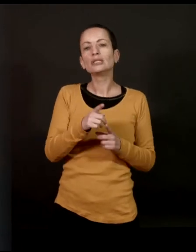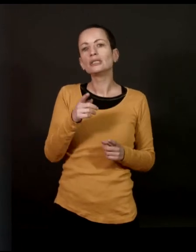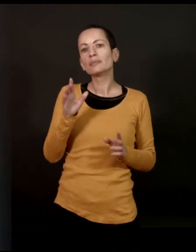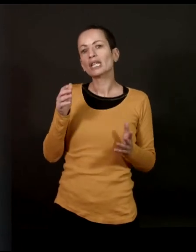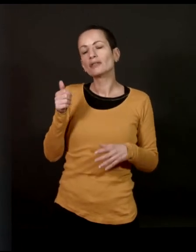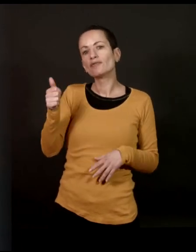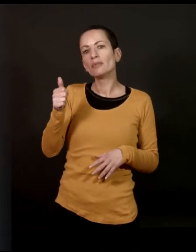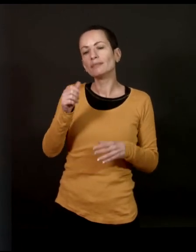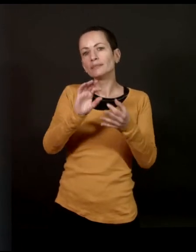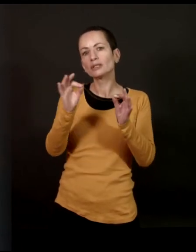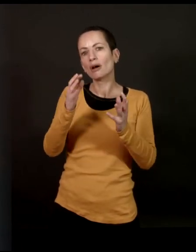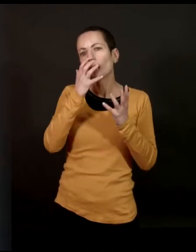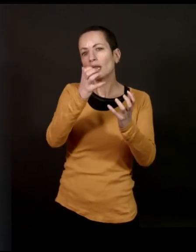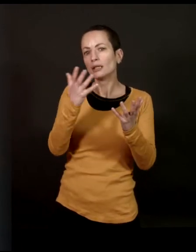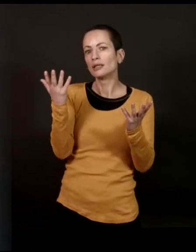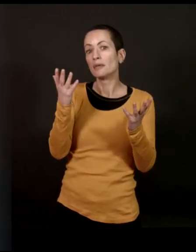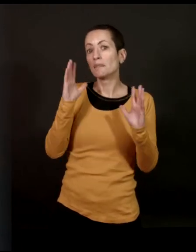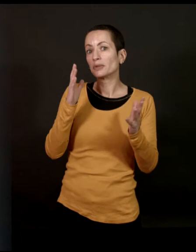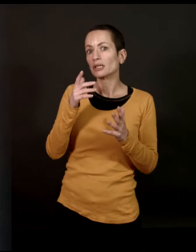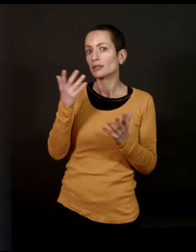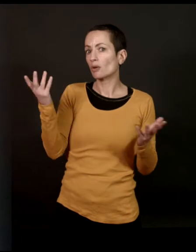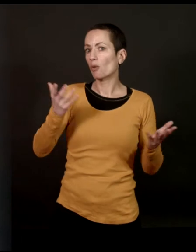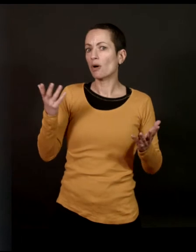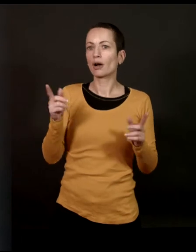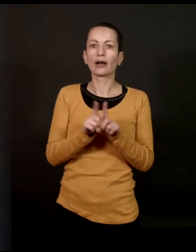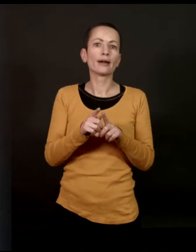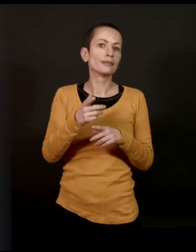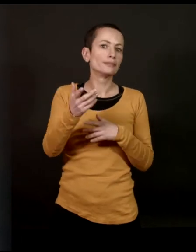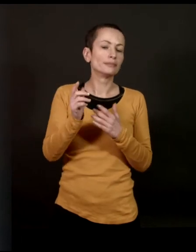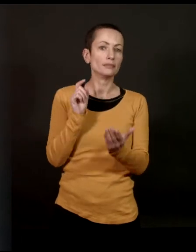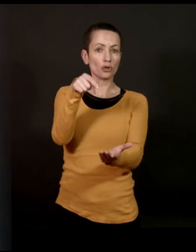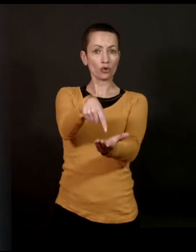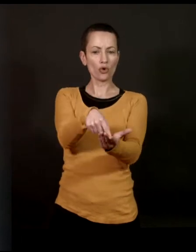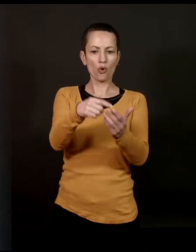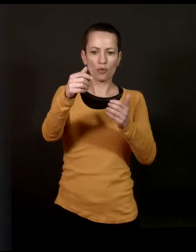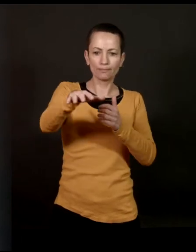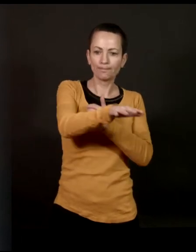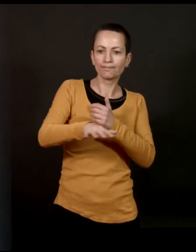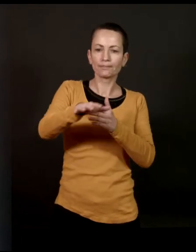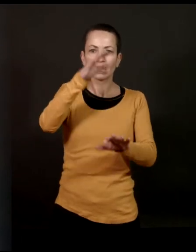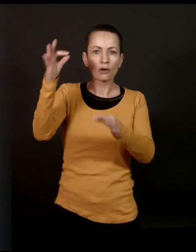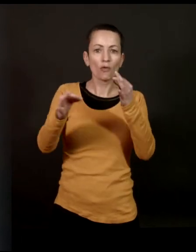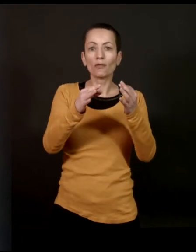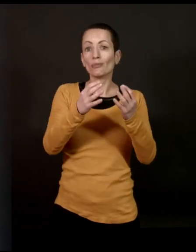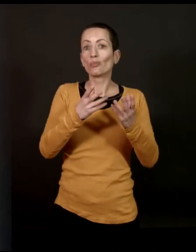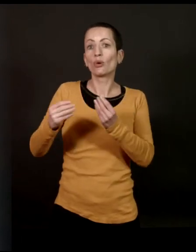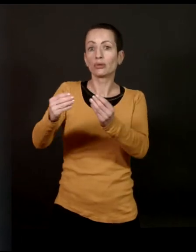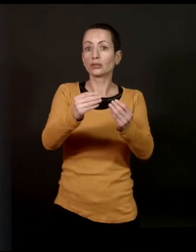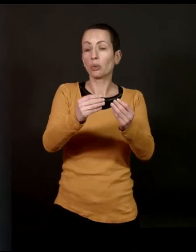est-ce que ce qui vous a aussi accroché à cette histoire, ce n pas la découverte d'un lieu, d'un cadre et d'une catégorie de la